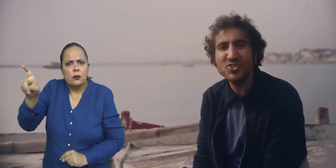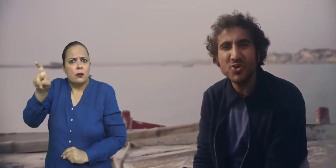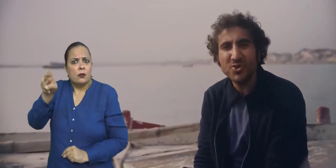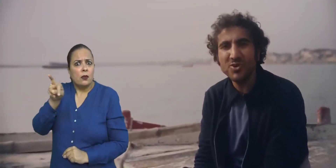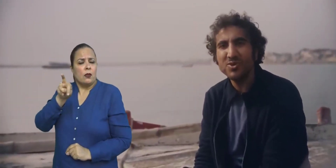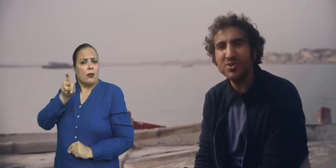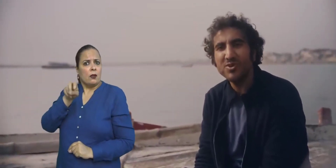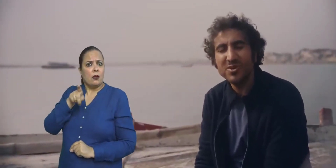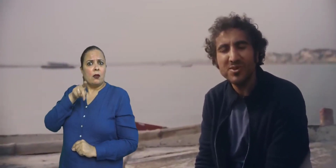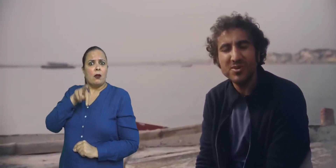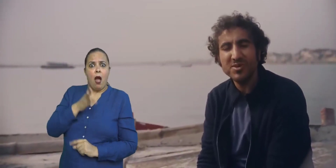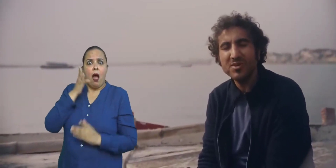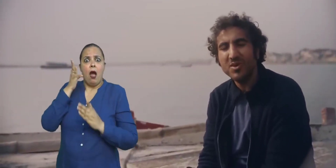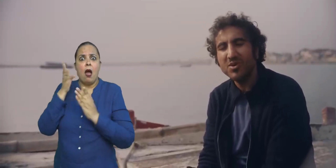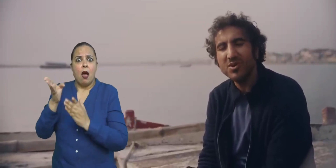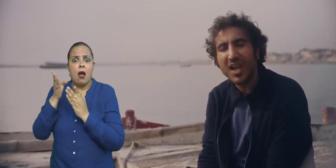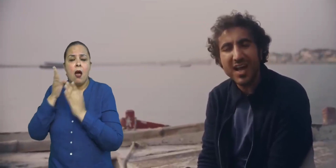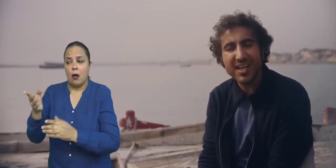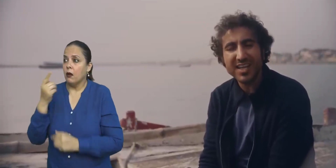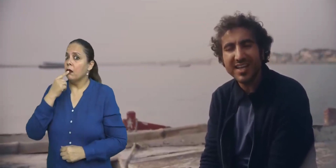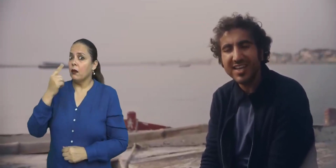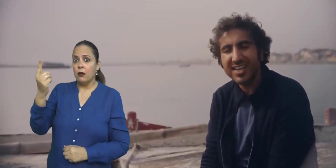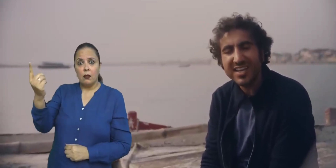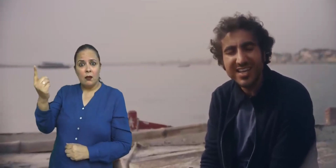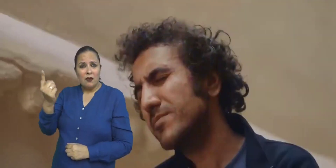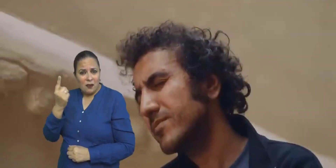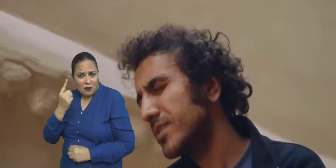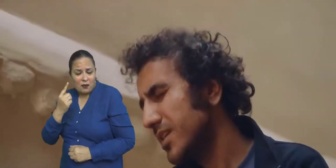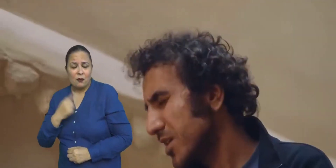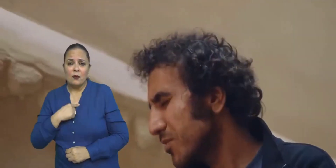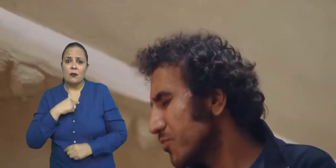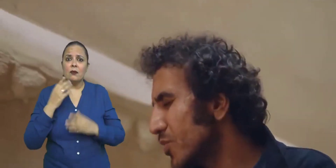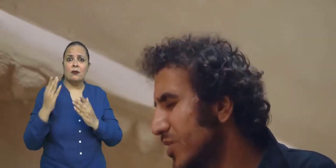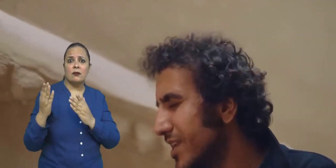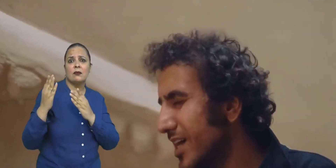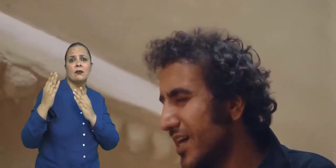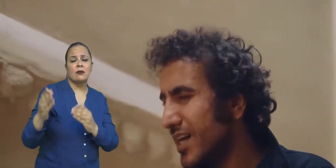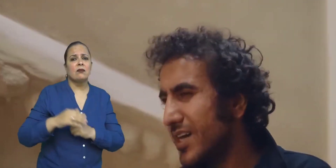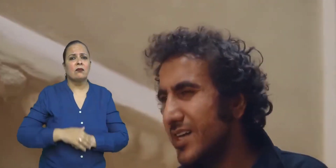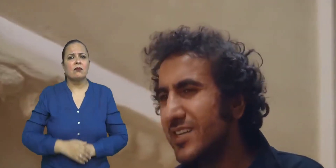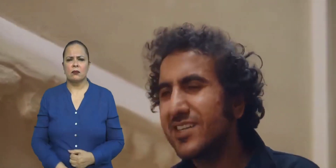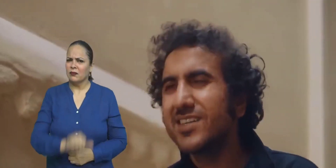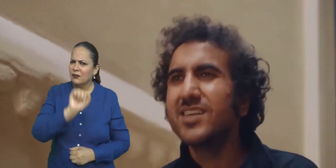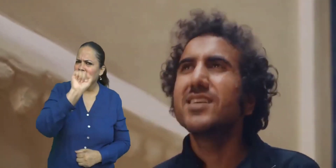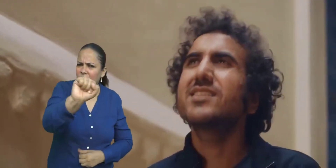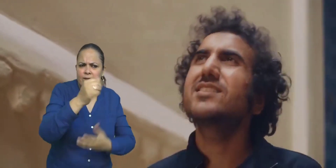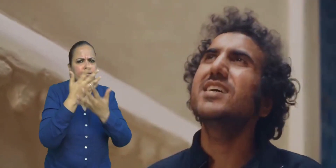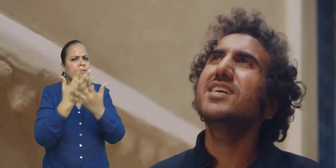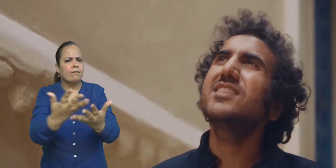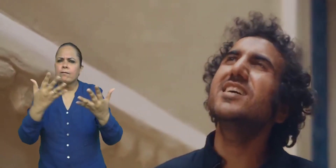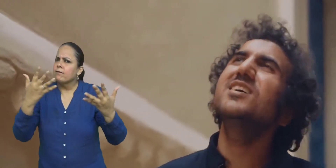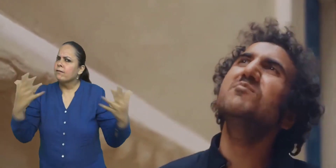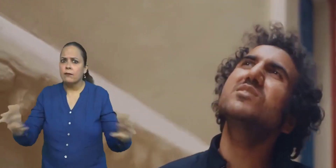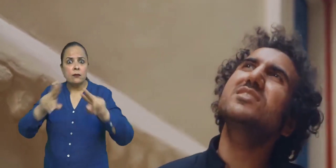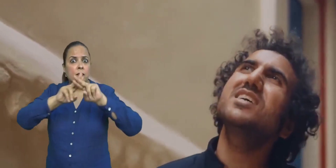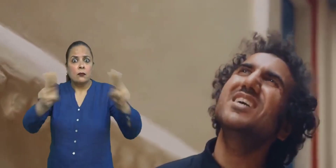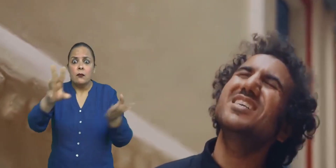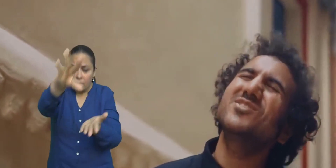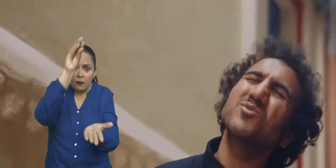चोरा के बोला दे दे मुझे जो